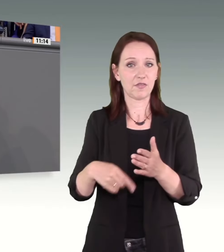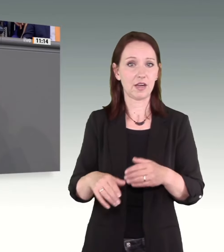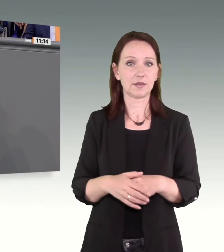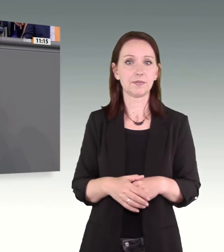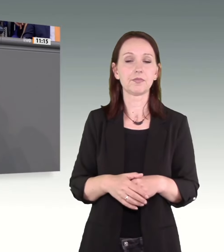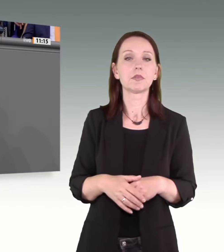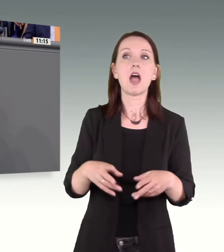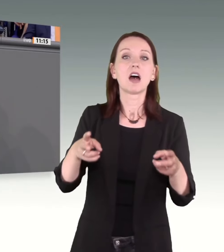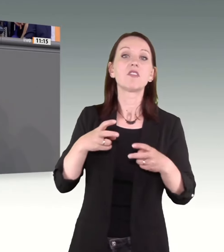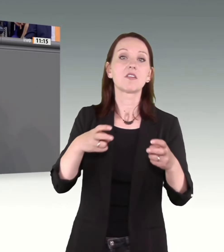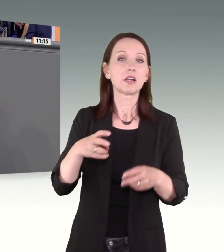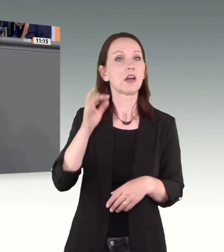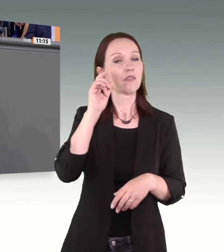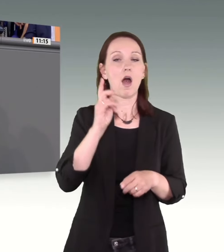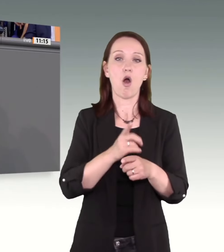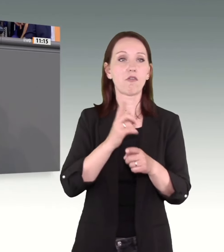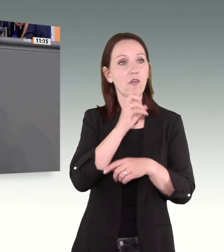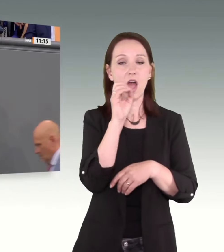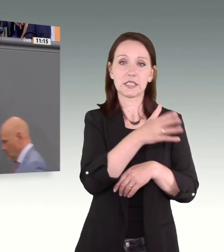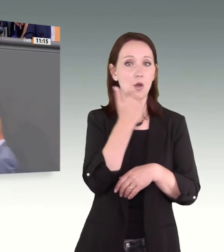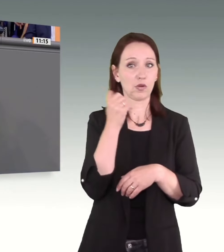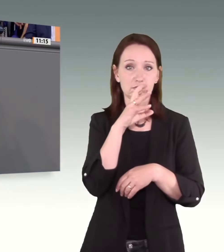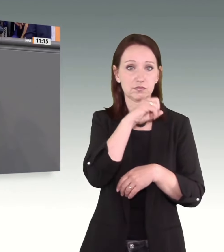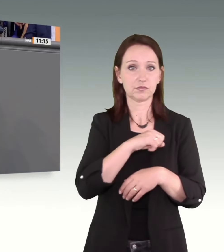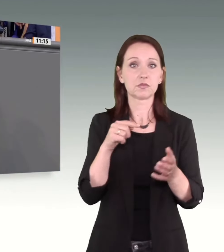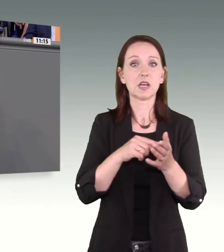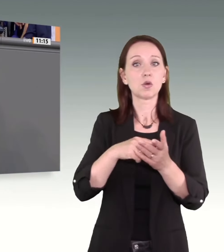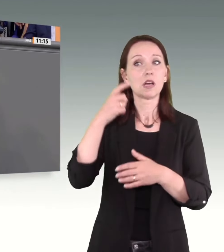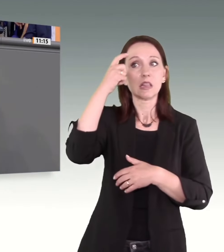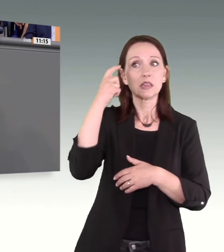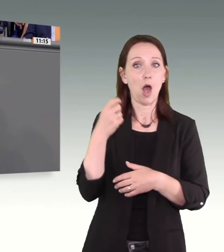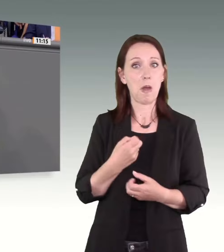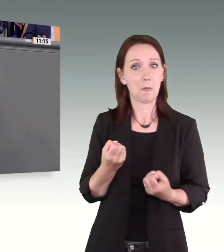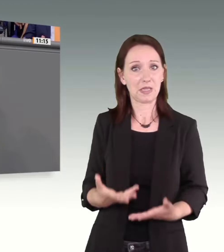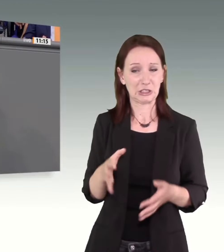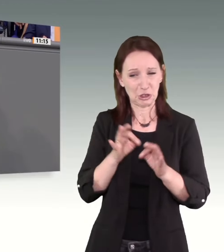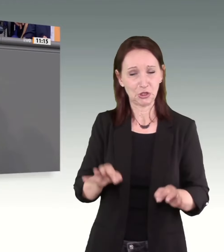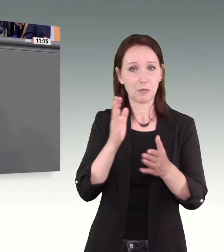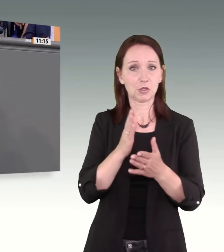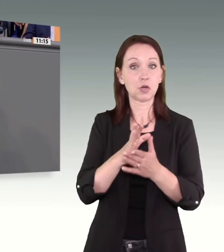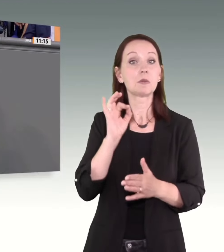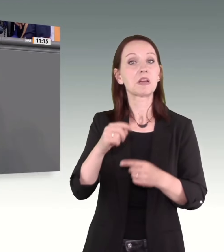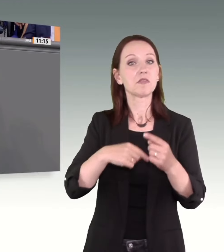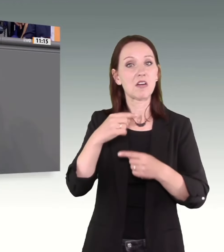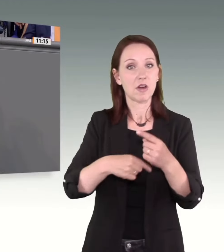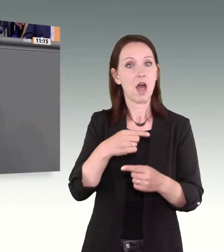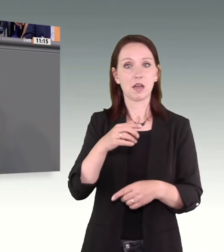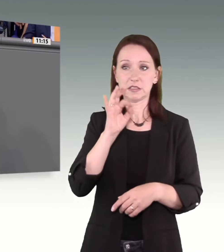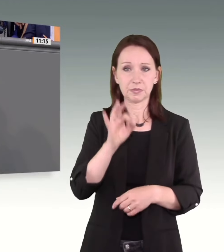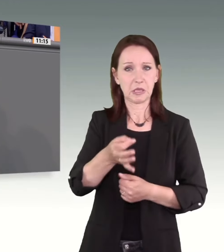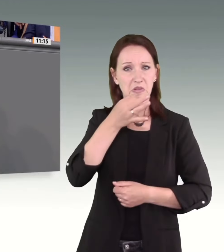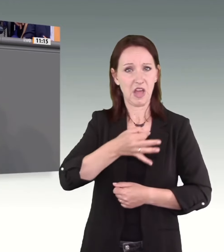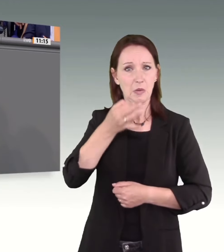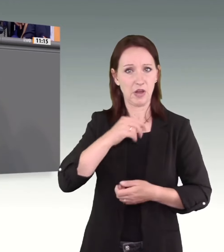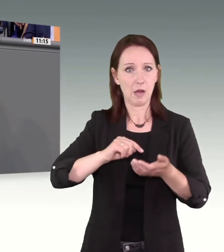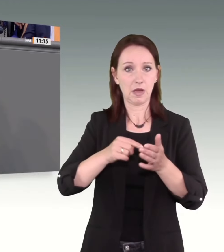angezeigt, weil sie über das erlittene Trauma hinaus im Verfahren unbürdige Befragungen erleben, die nicht selten zur Täter-Opfer-Umkehr führen.